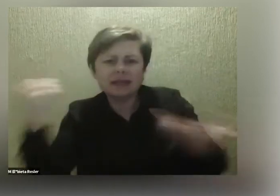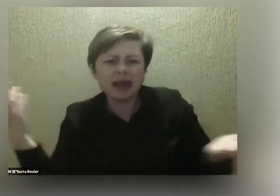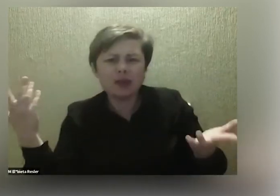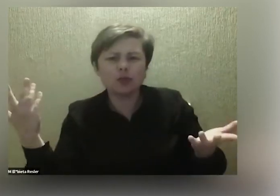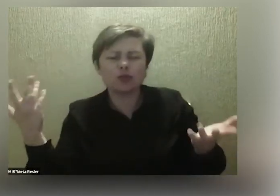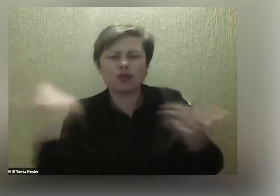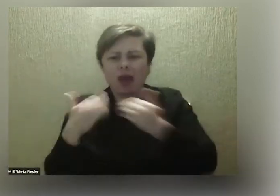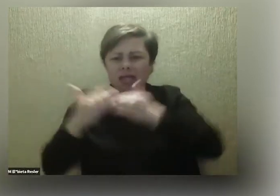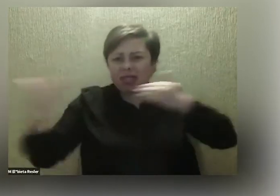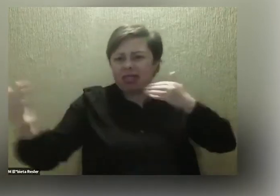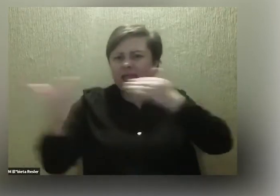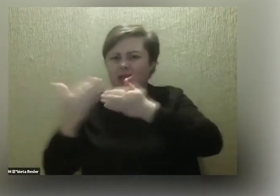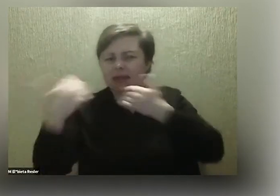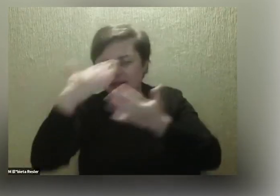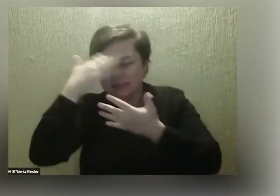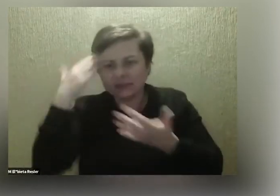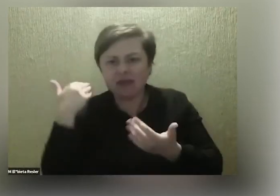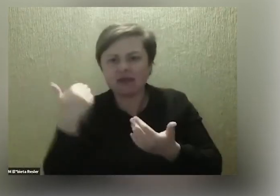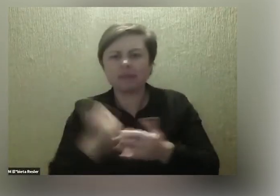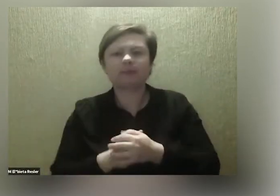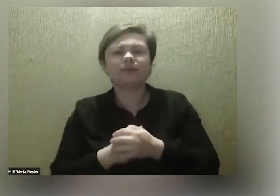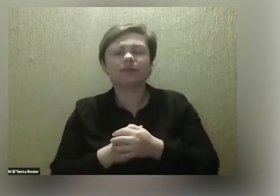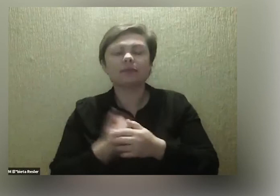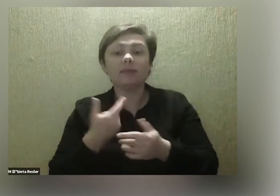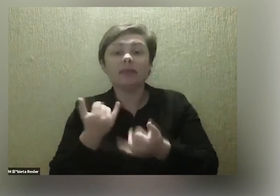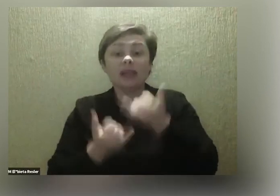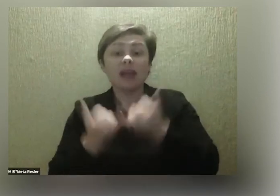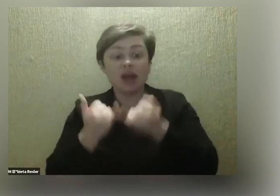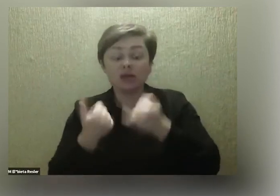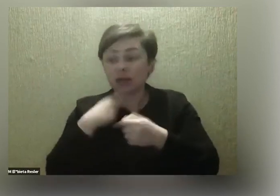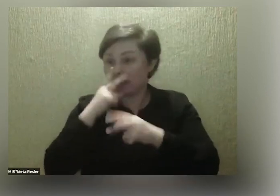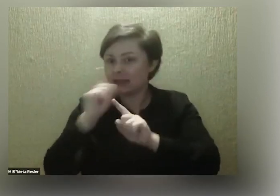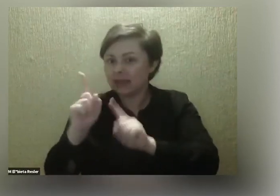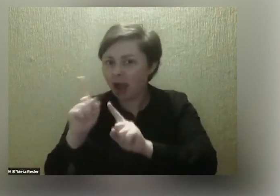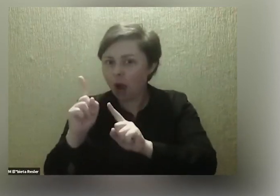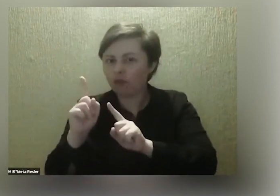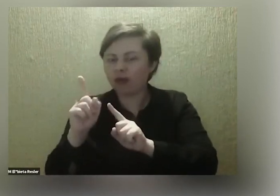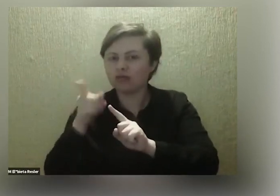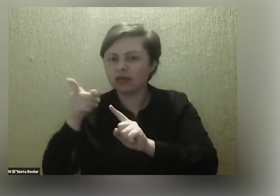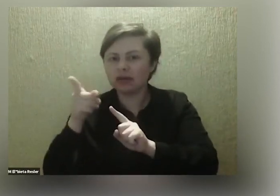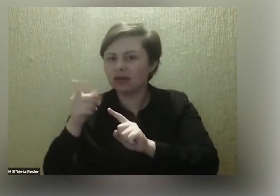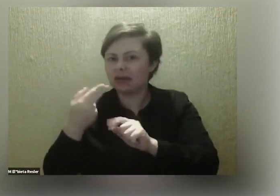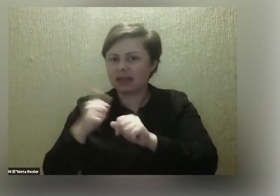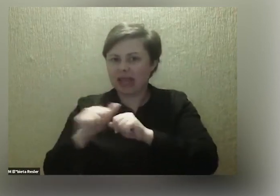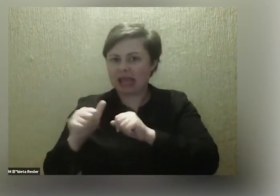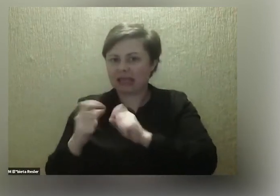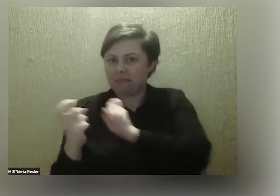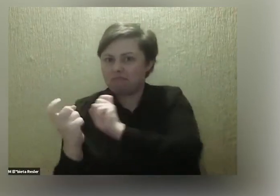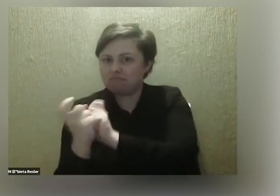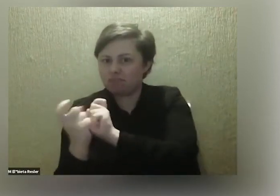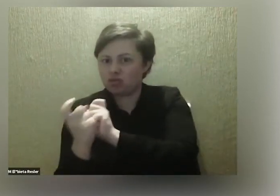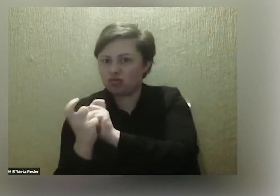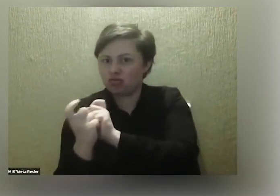ktoś nie usłyszeć. Ale to nawet nie to, że nie usłyszy. prostu, jeżeli... Ja zauważyłem, że jeżeli ja nie jestem odpowiednio blisko człowieka,